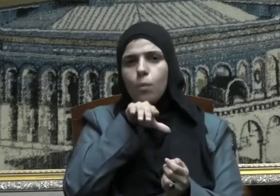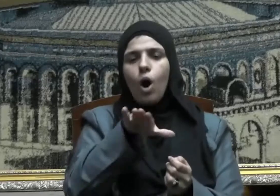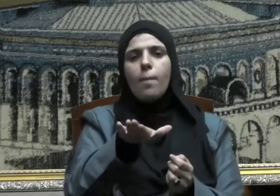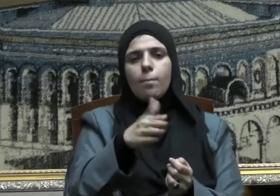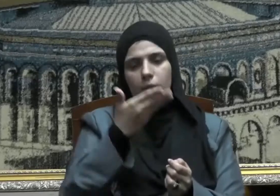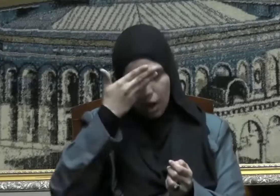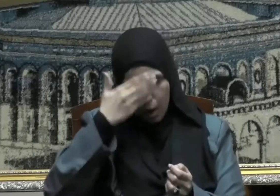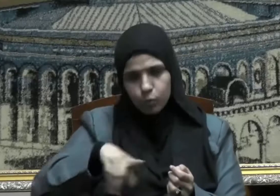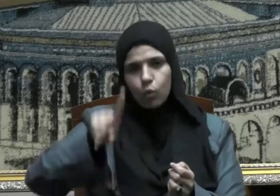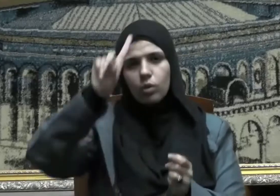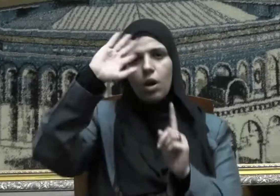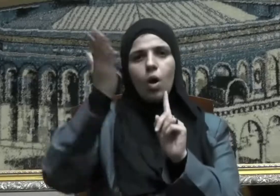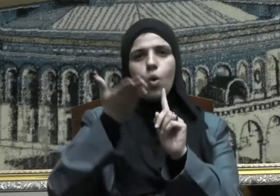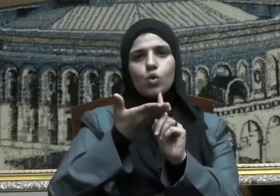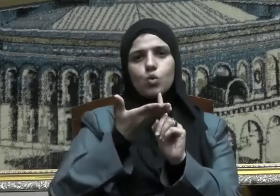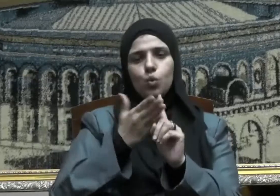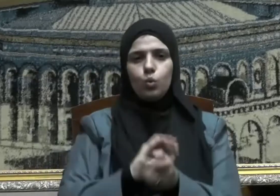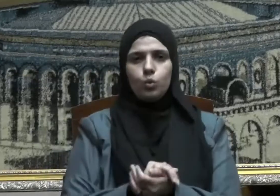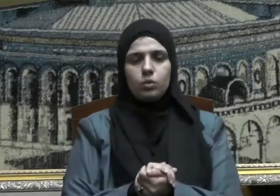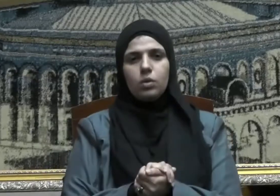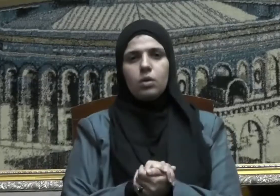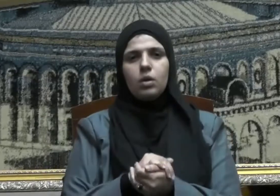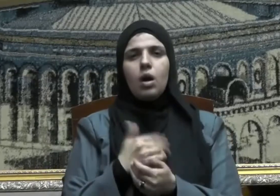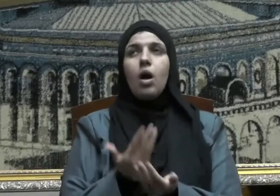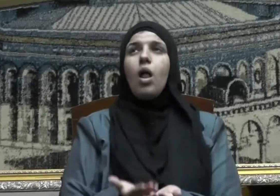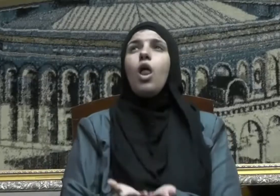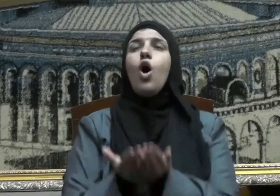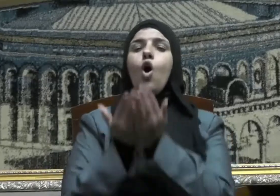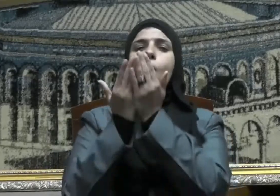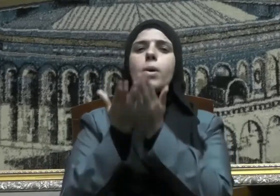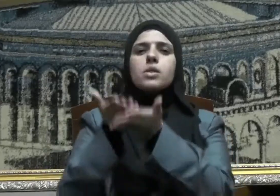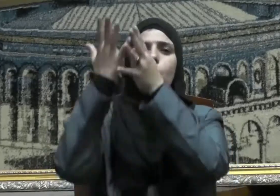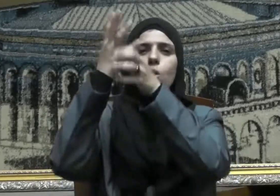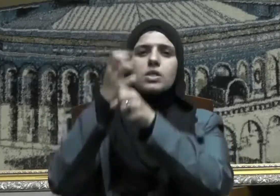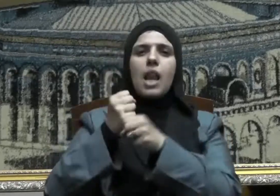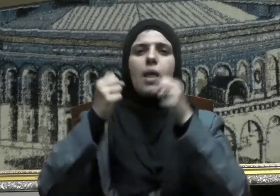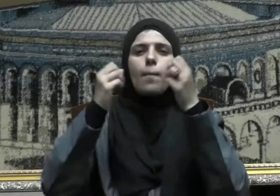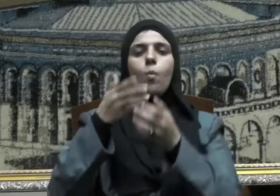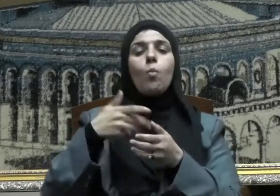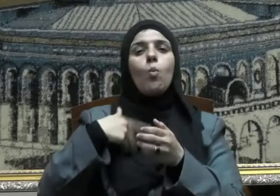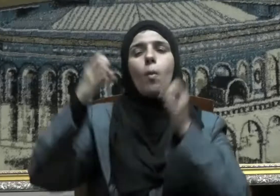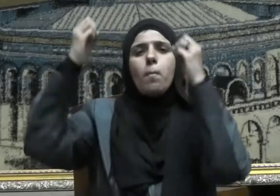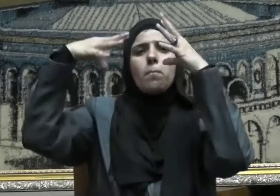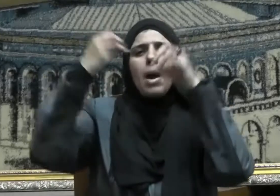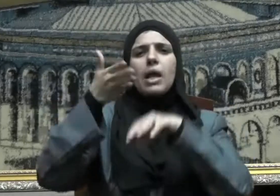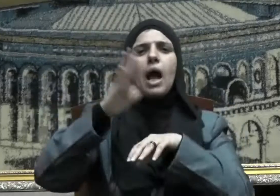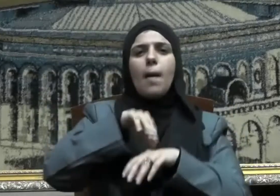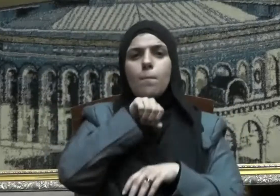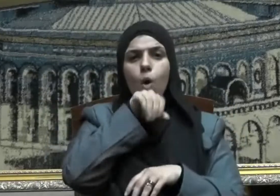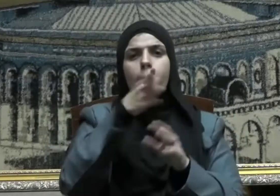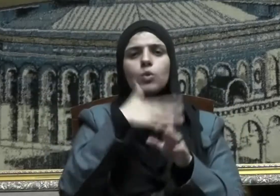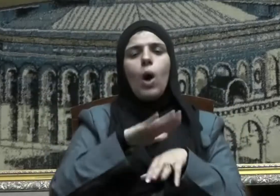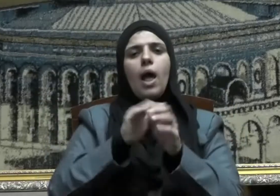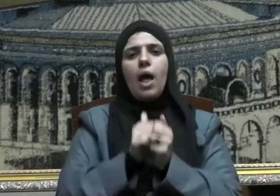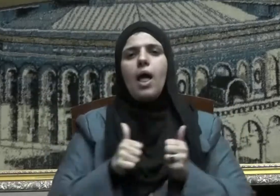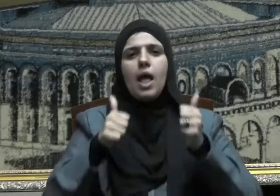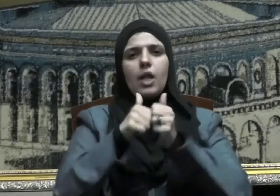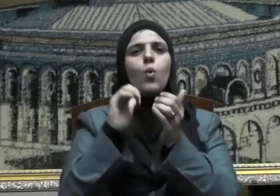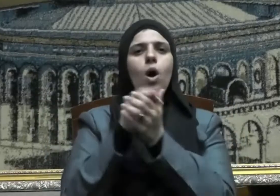سيدنا ونبينا محمدا عبده ورسوله اللهم صل وسلم وبارك عليه وعلى